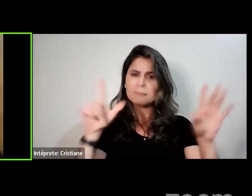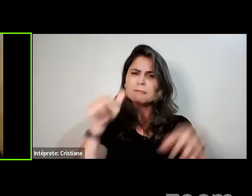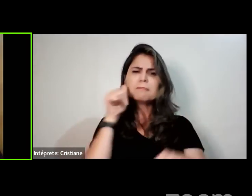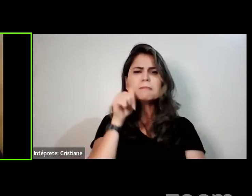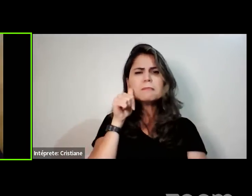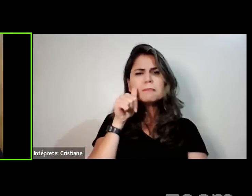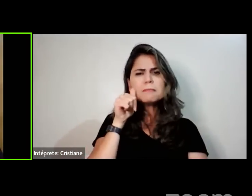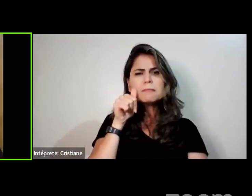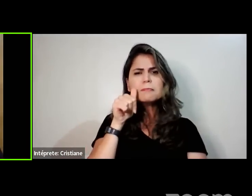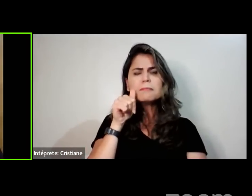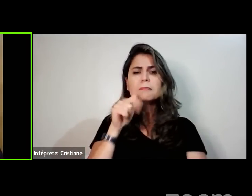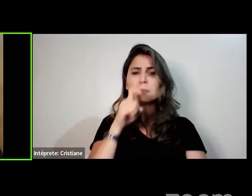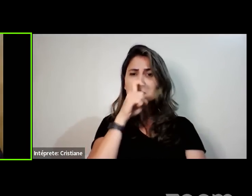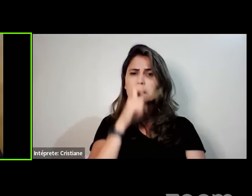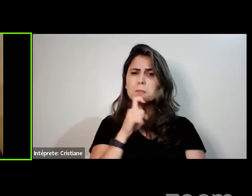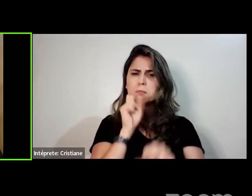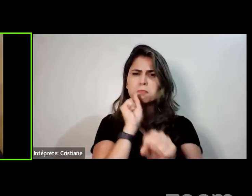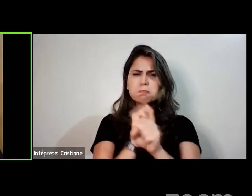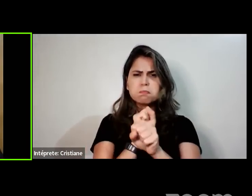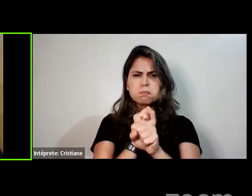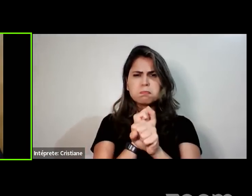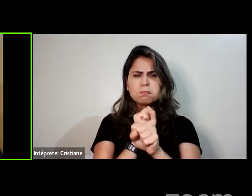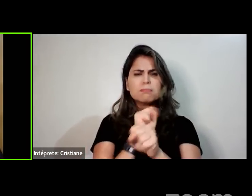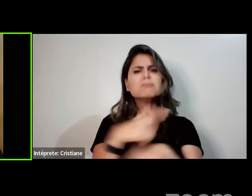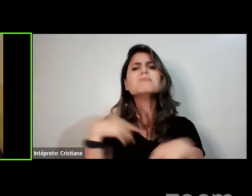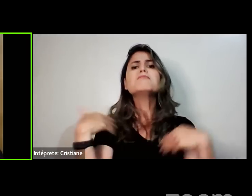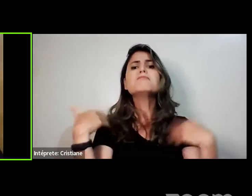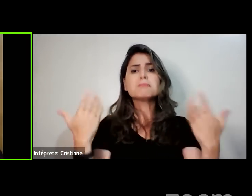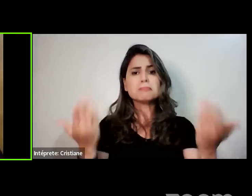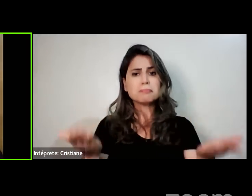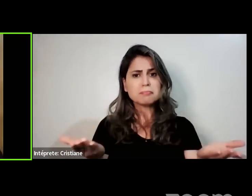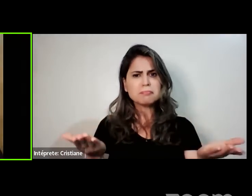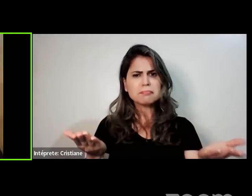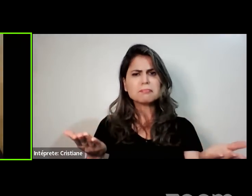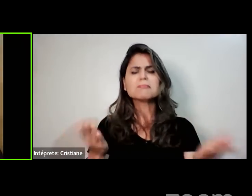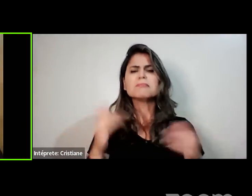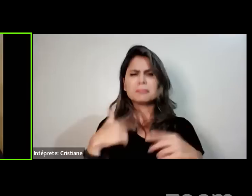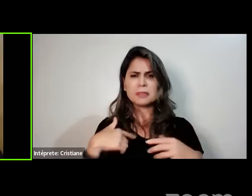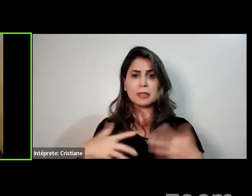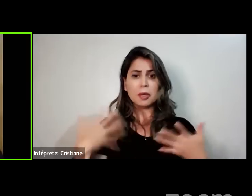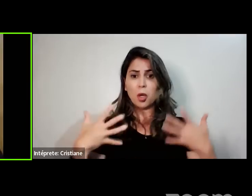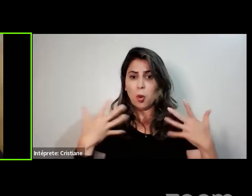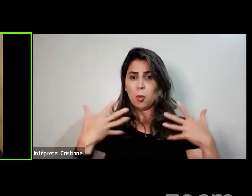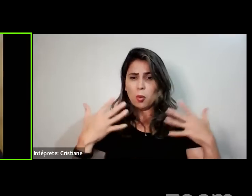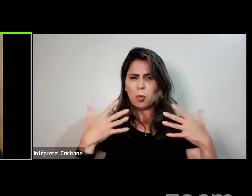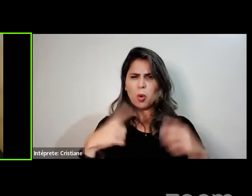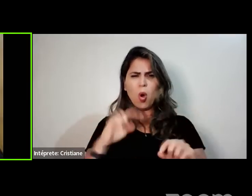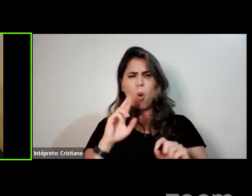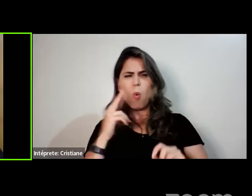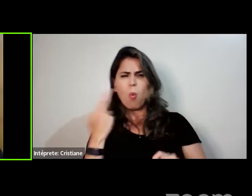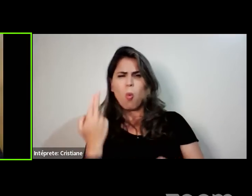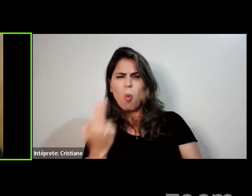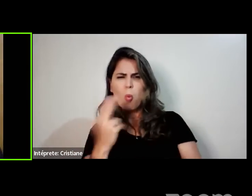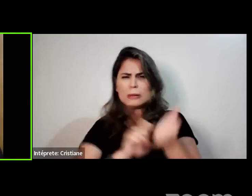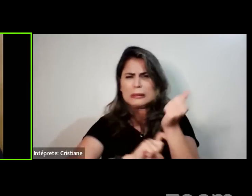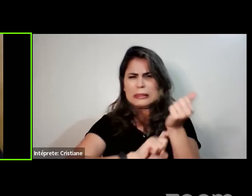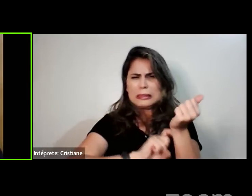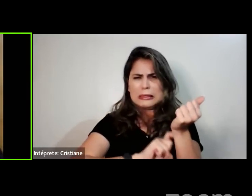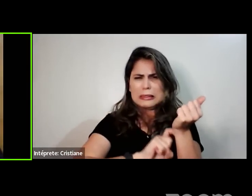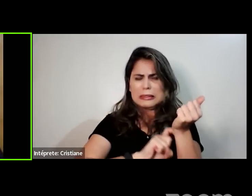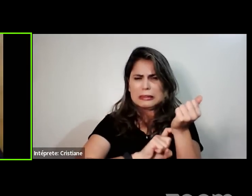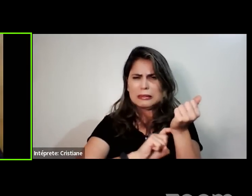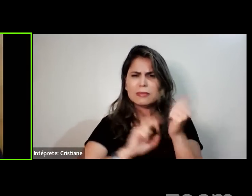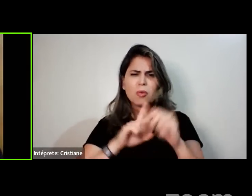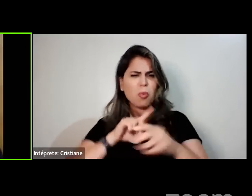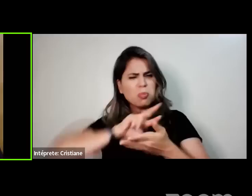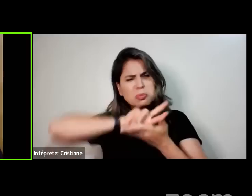passar por ela de forma mais tranquila, sem o calorão, a irritabilidade. E outras questões.